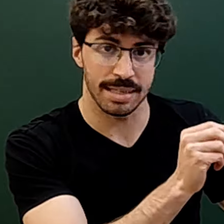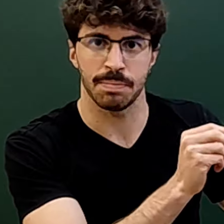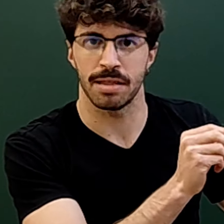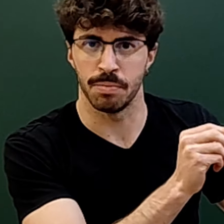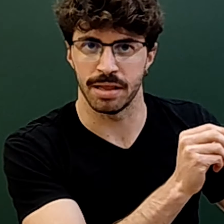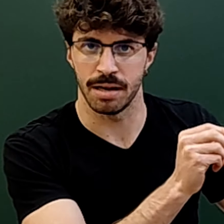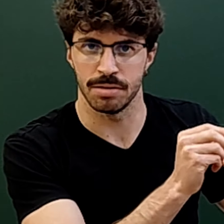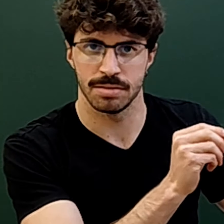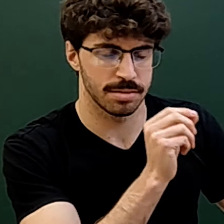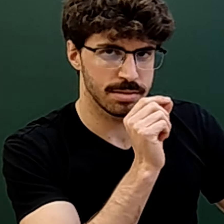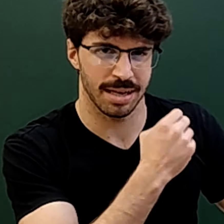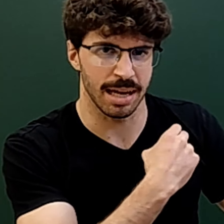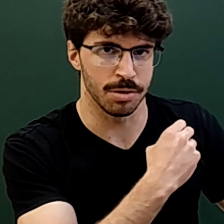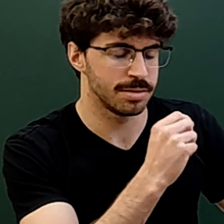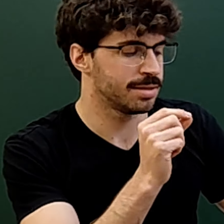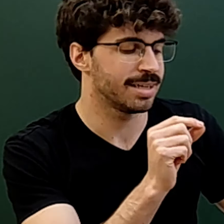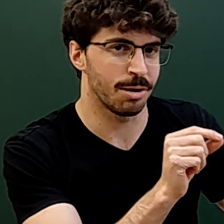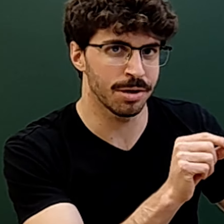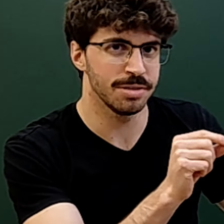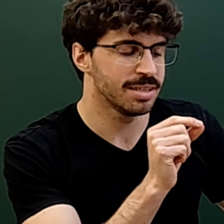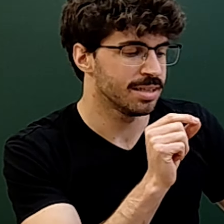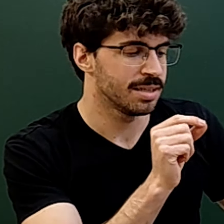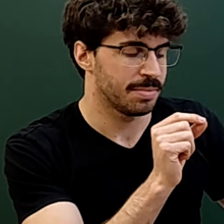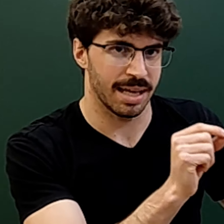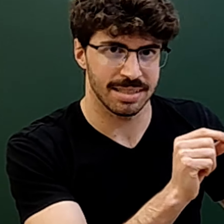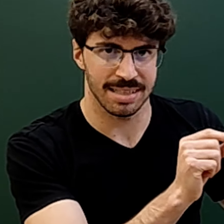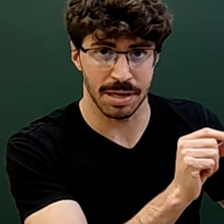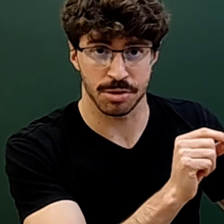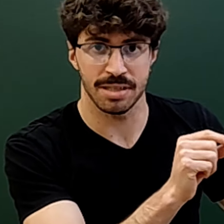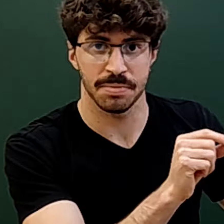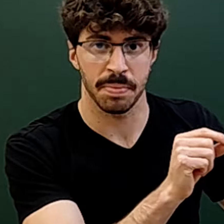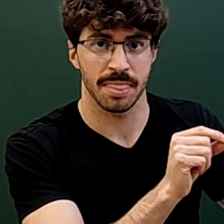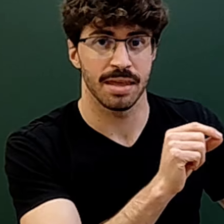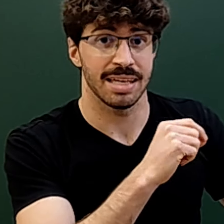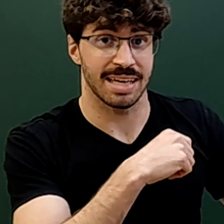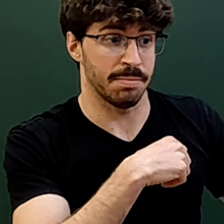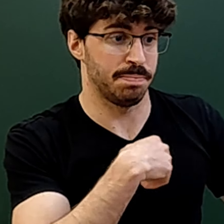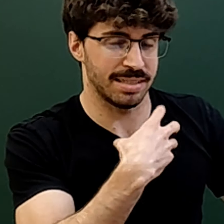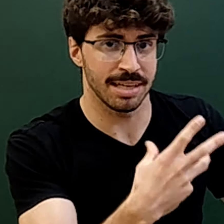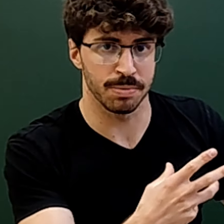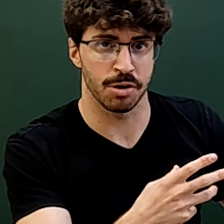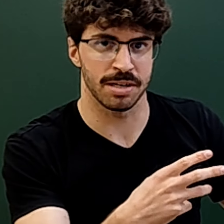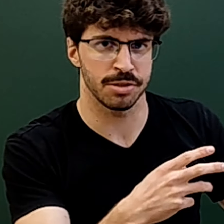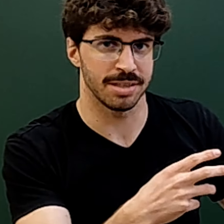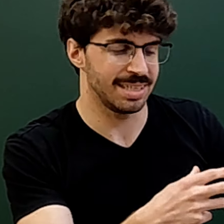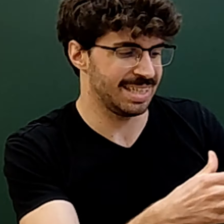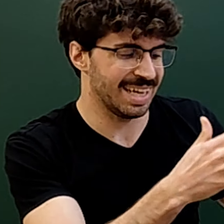eres capaz de comprenderlo, créelo. Y luego, eres esa persona que persigue su mejor versión, y